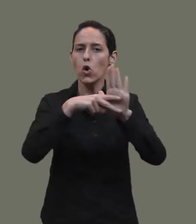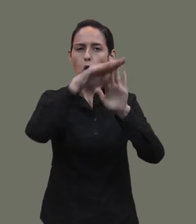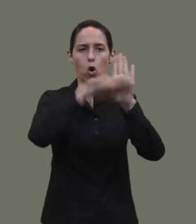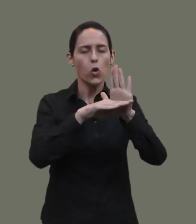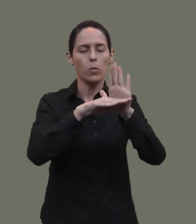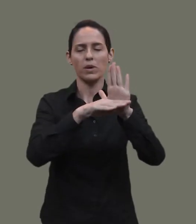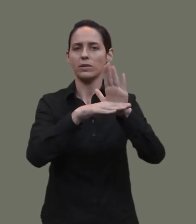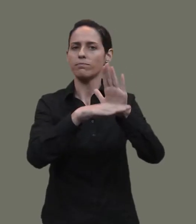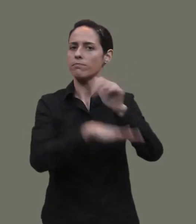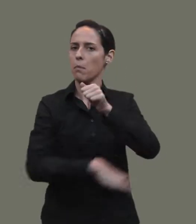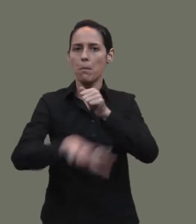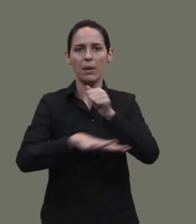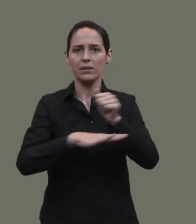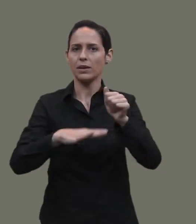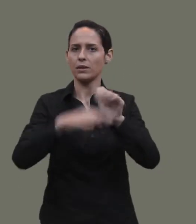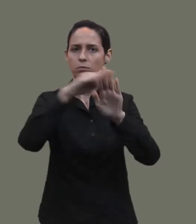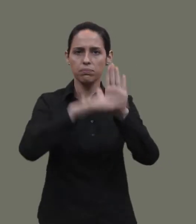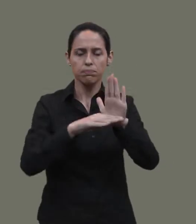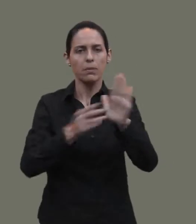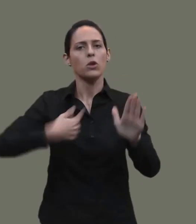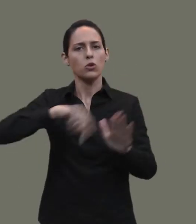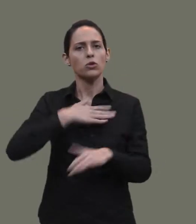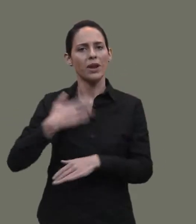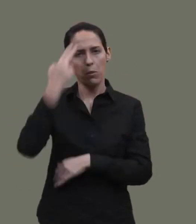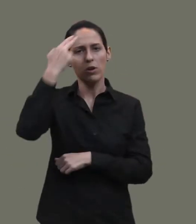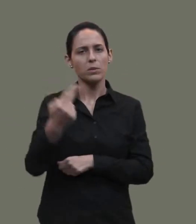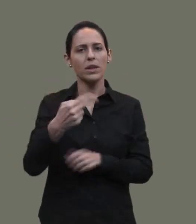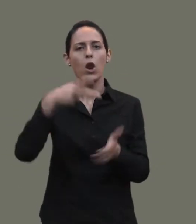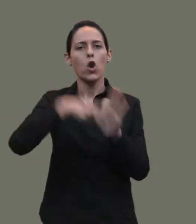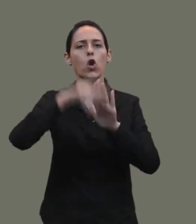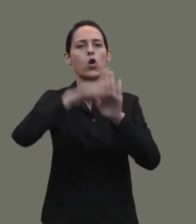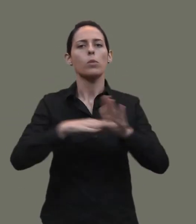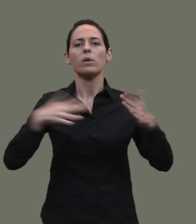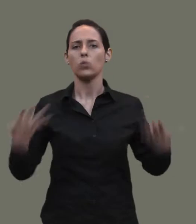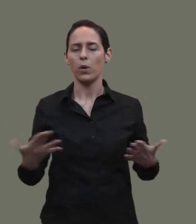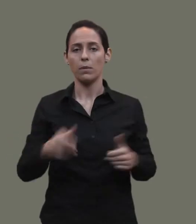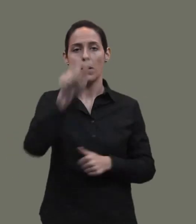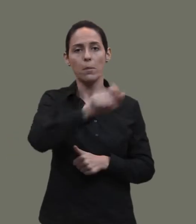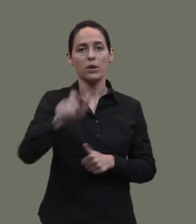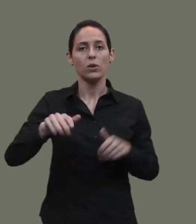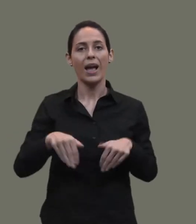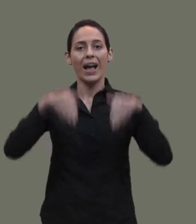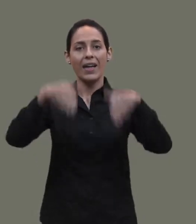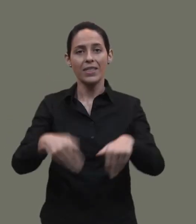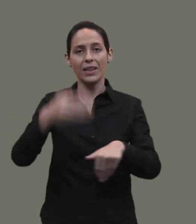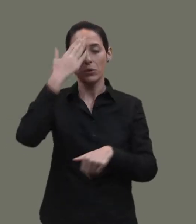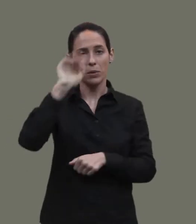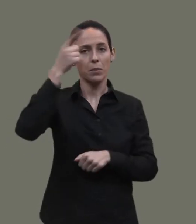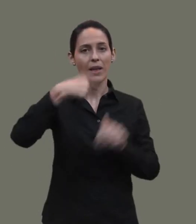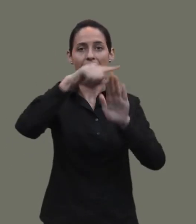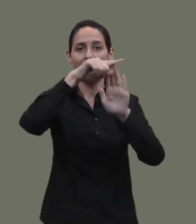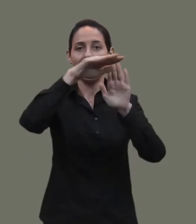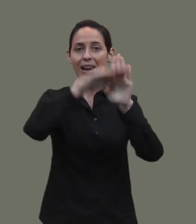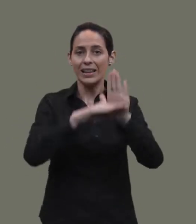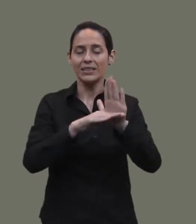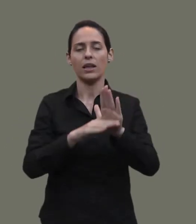básicas que nos comprometimos a respetar y que eran y son que acudieran candidatos que encabezan las listas al Congreso de los